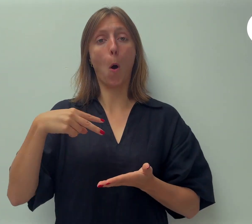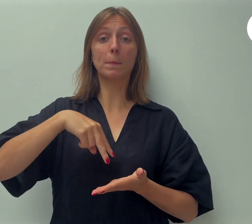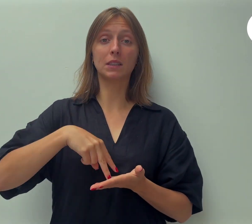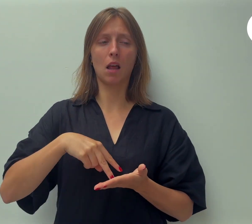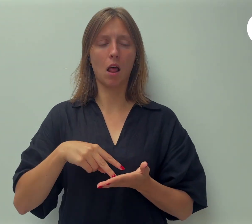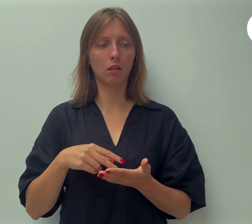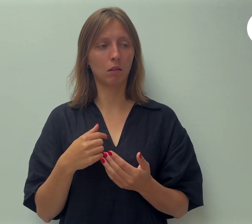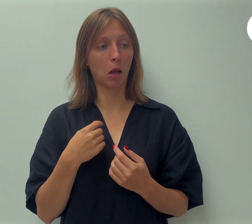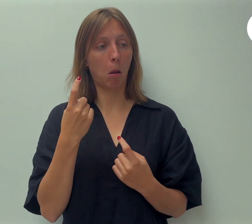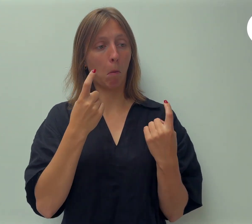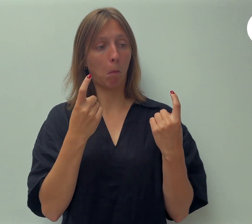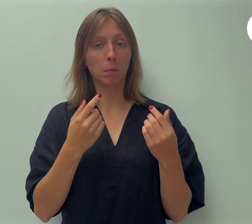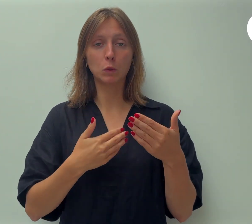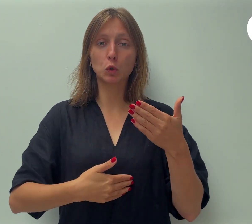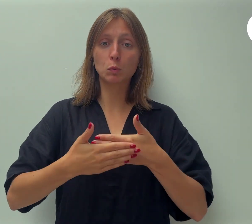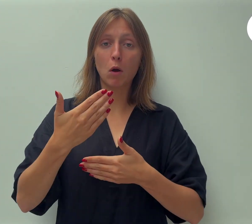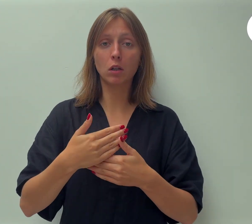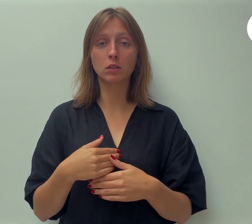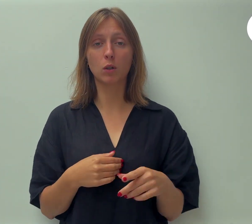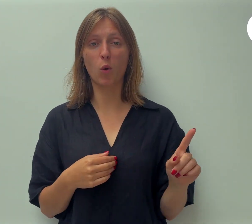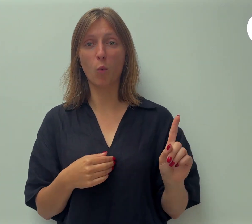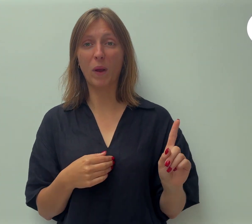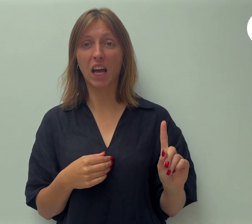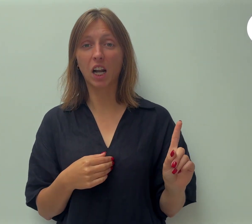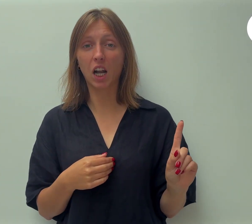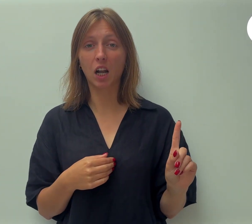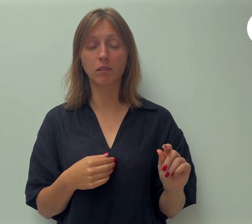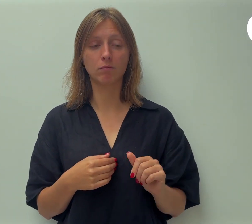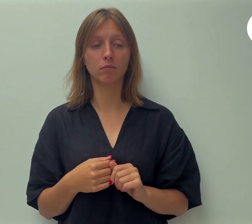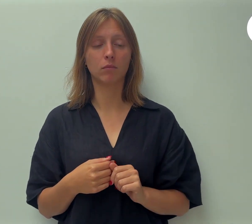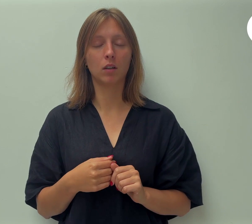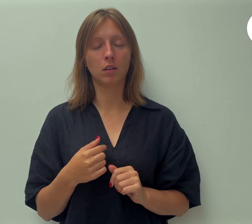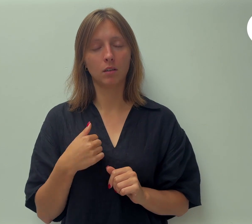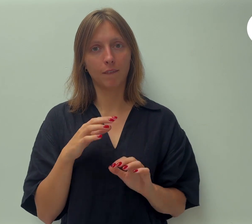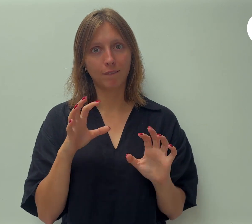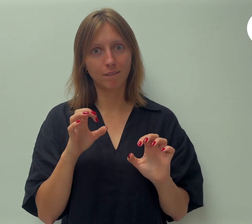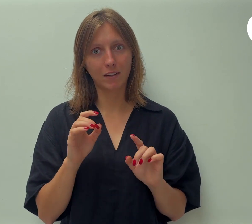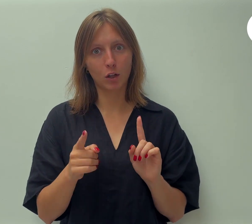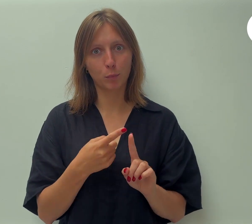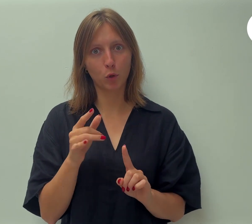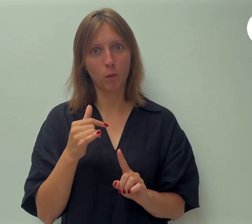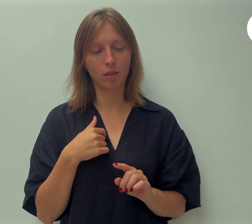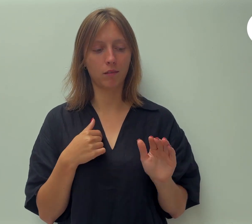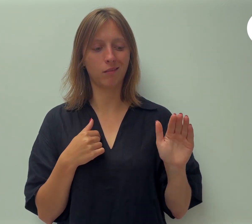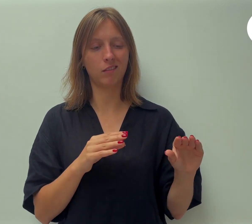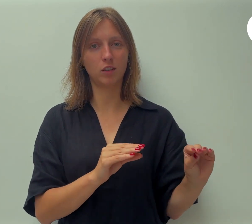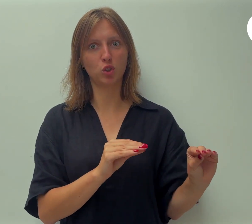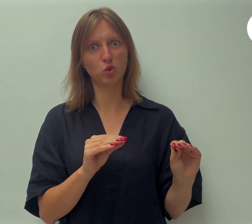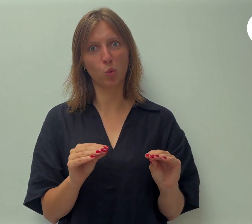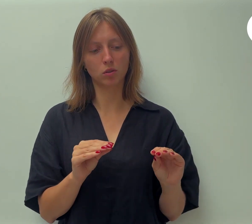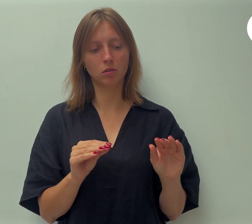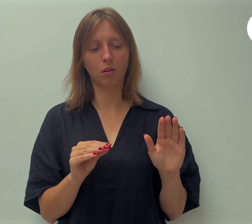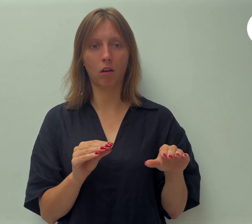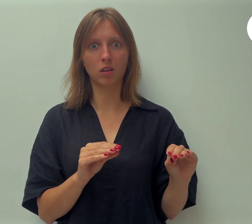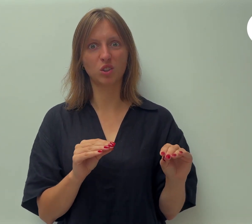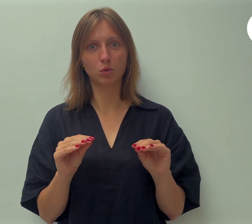de ochtenden wanneer mijn wekker afloopt. Ik druk zo vaak op die snoesknop. Misschien wel herkenbaar?